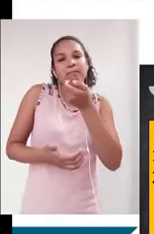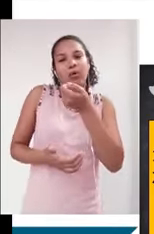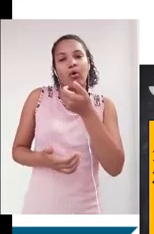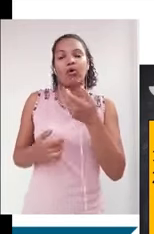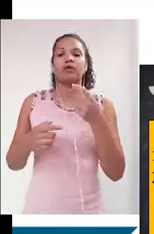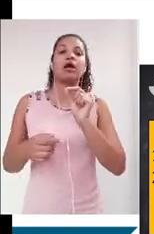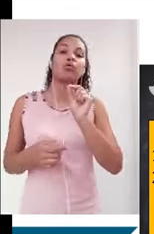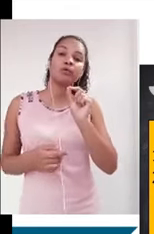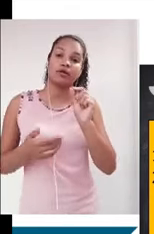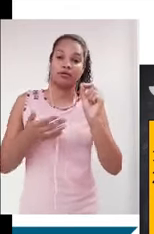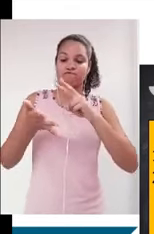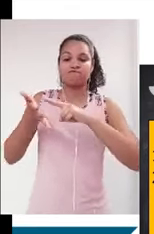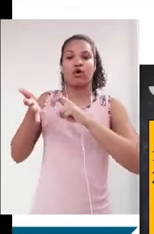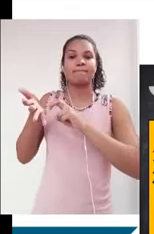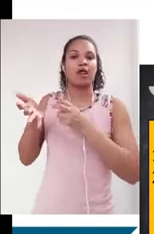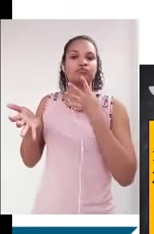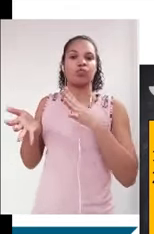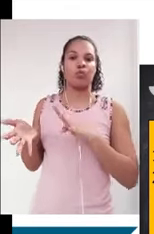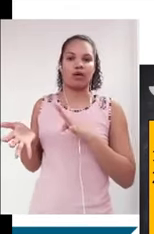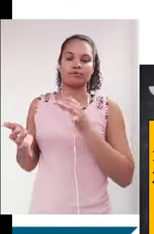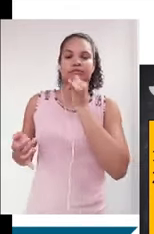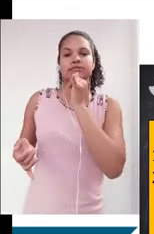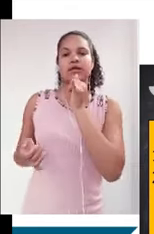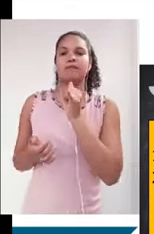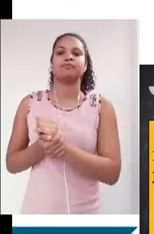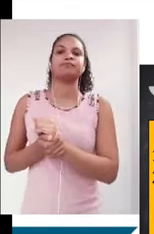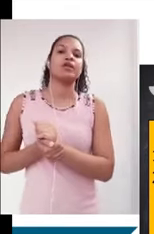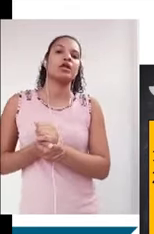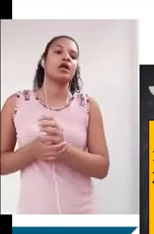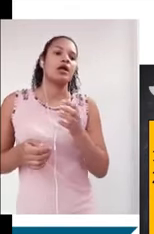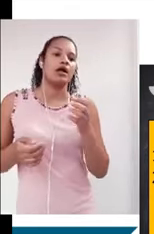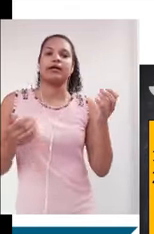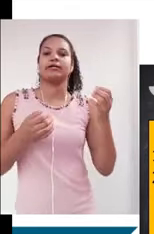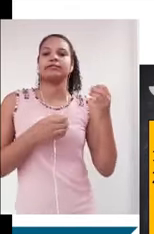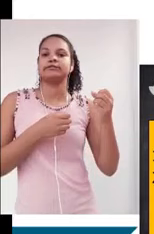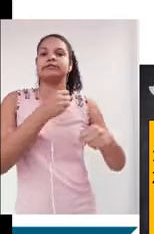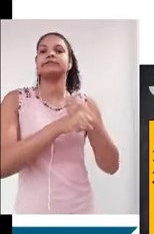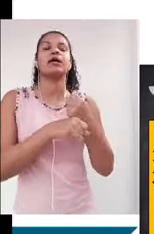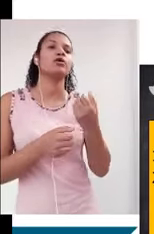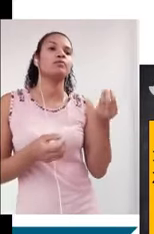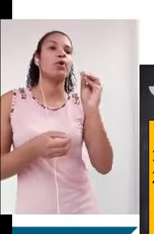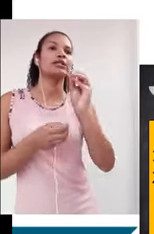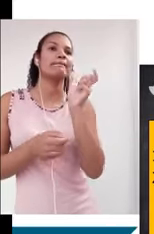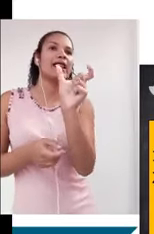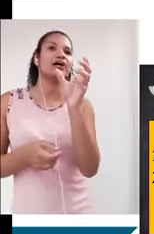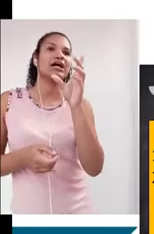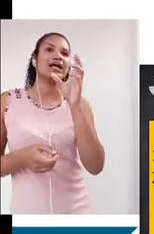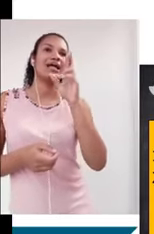relação ao desconhecimento vocabular. Digamos que este ano a Banco coloque para você o recrudescimento da taxa de criminalidade no